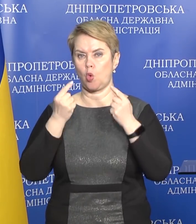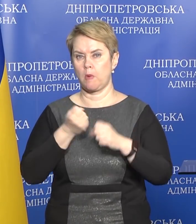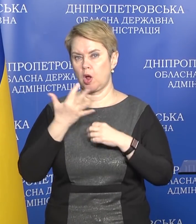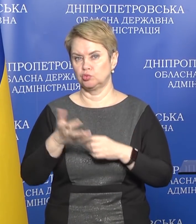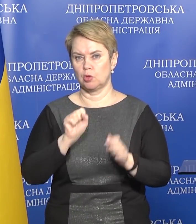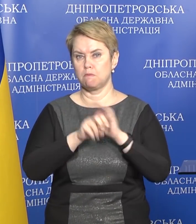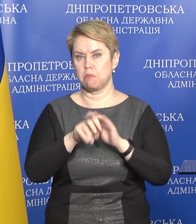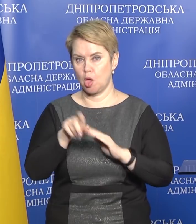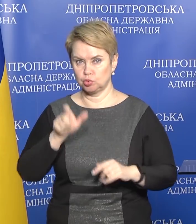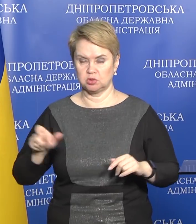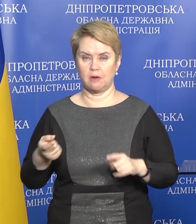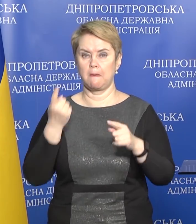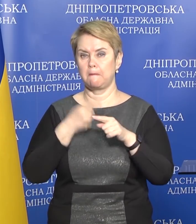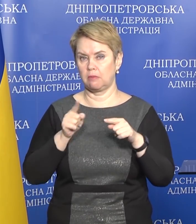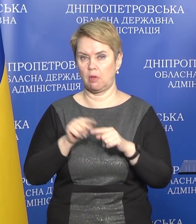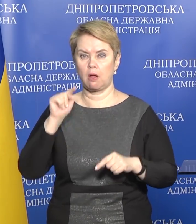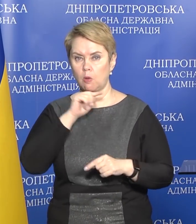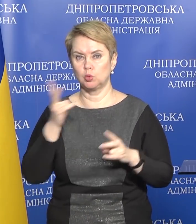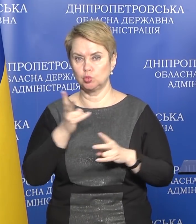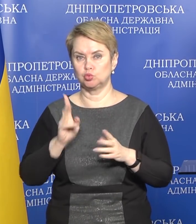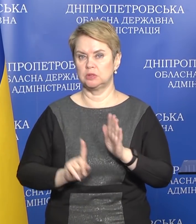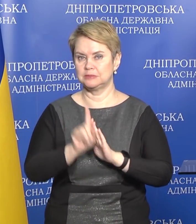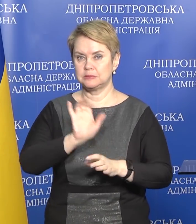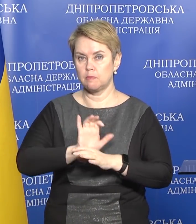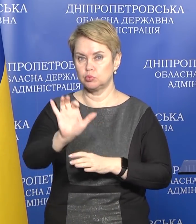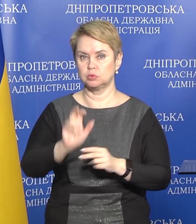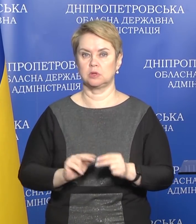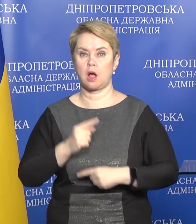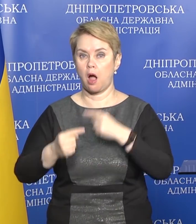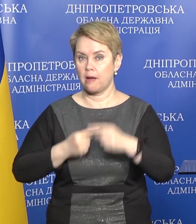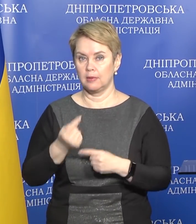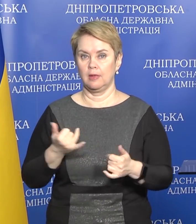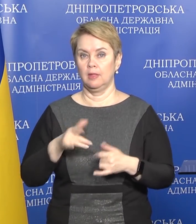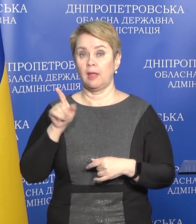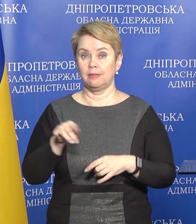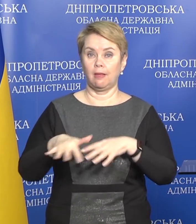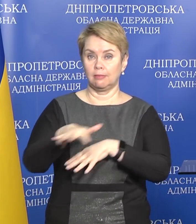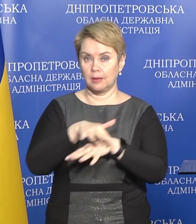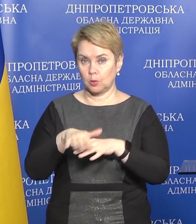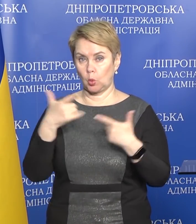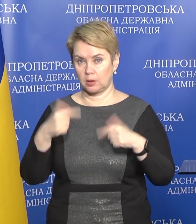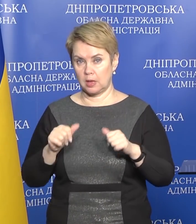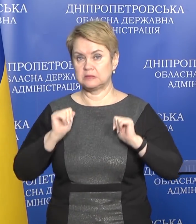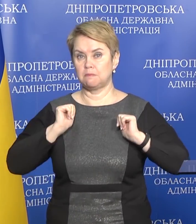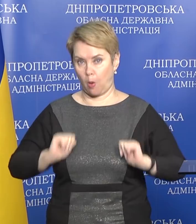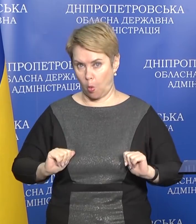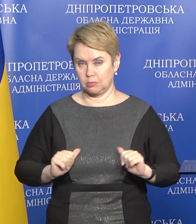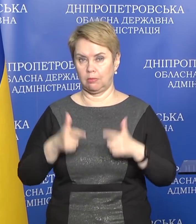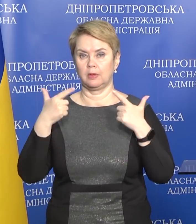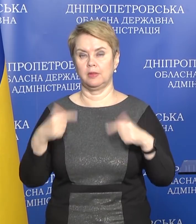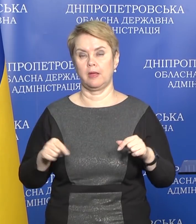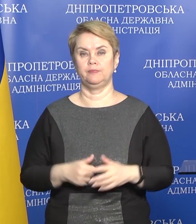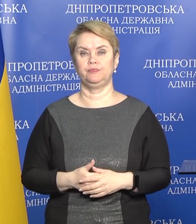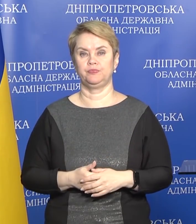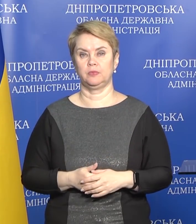количество беженцев, поэтому экономику нужно запускать. И на тех территориях, особенно, где спокойно, где